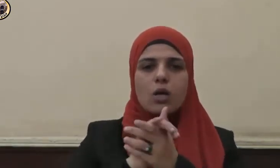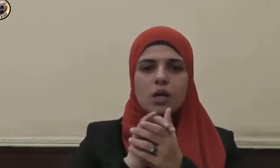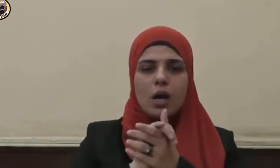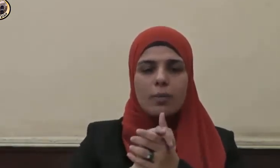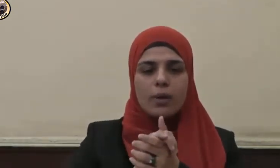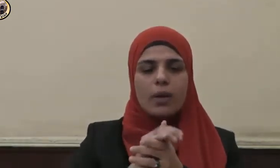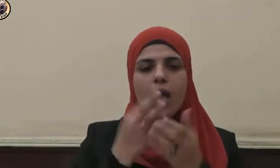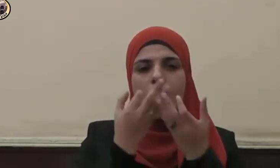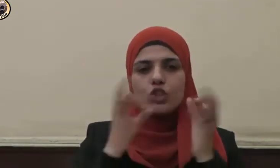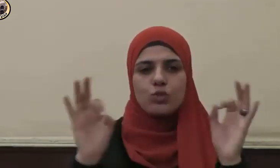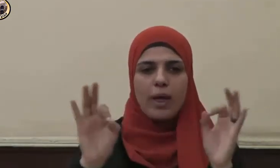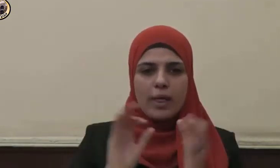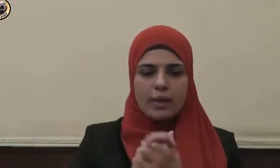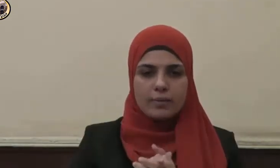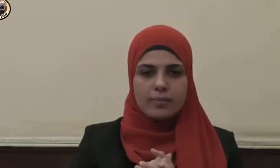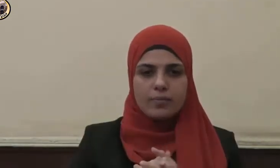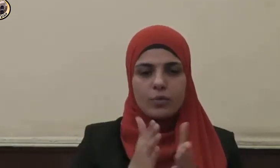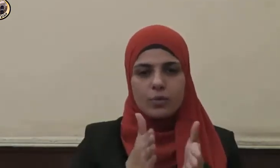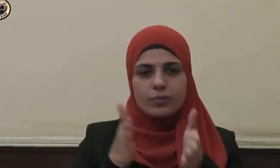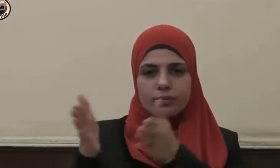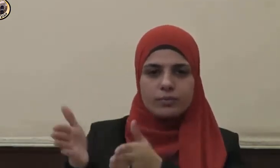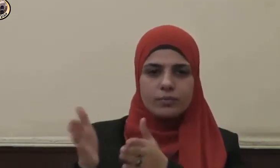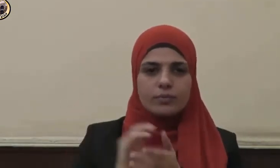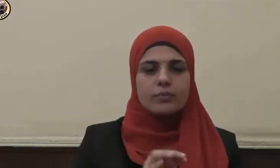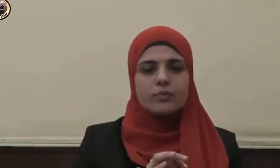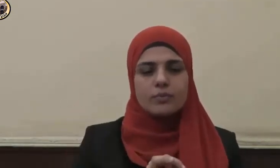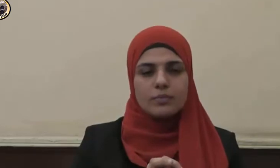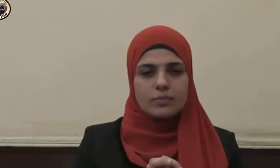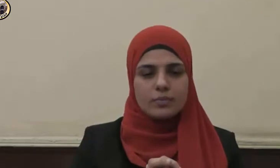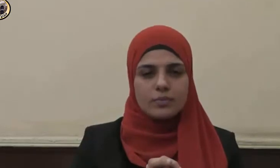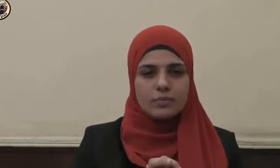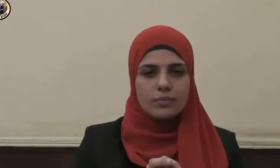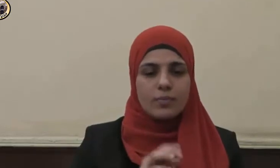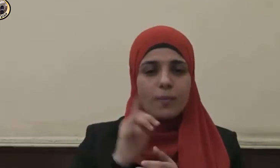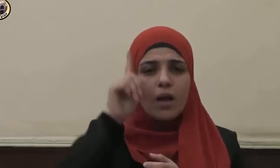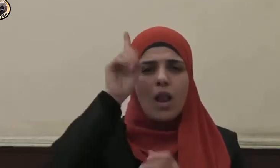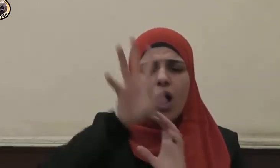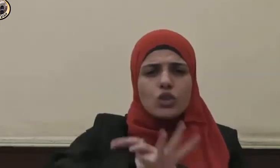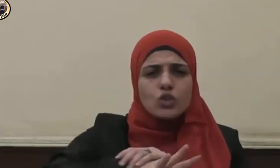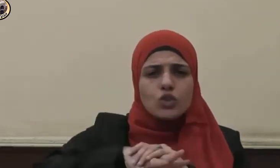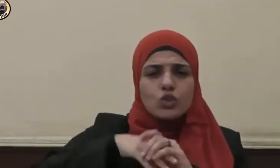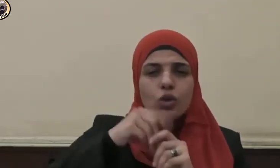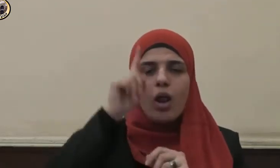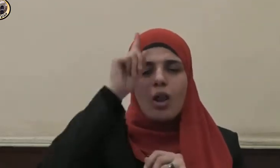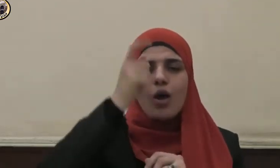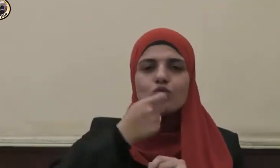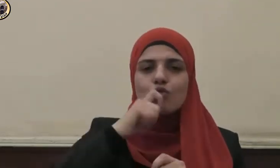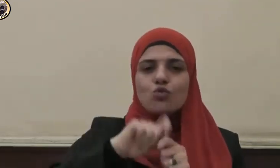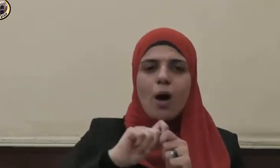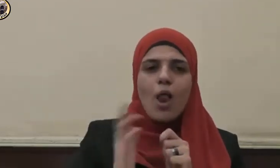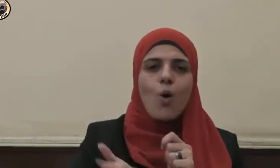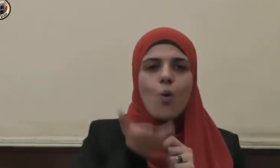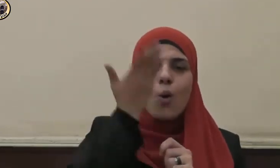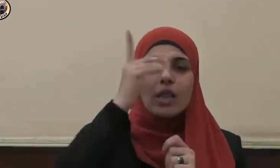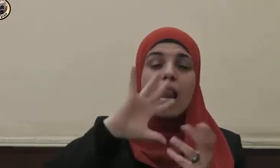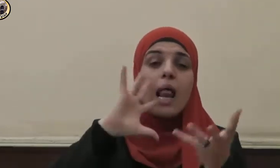وصحبه أجمعين وبعد فقد جعل الله عز وجل للكون